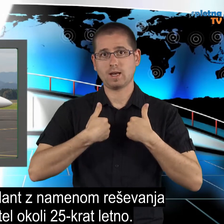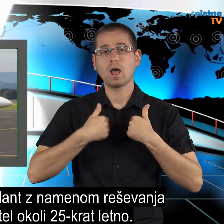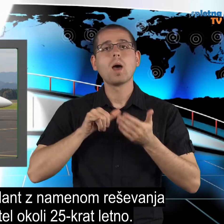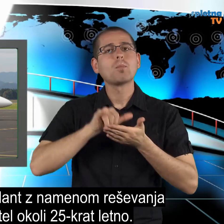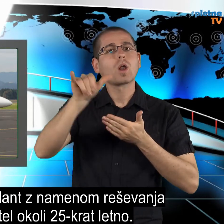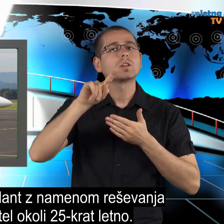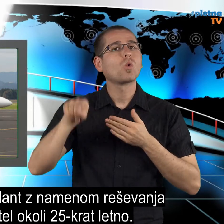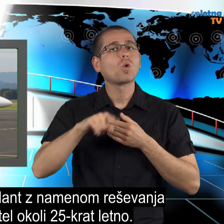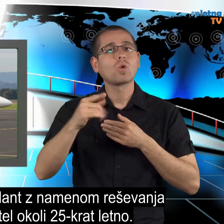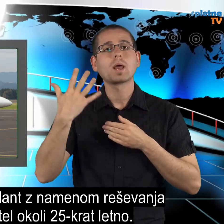25-krat letno.